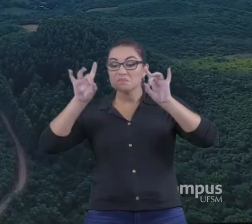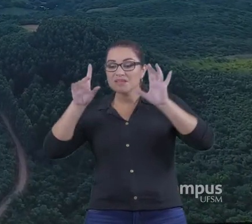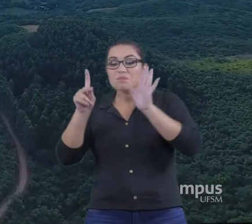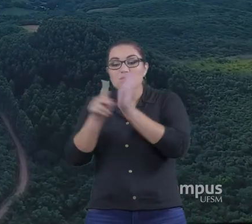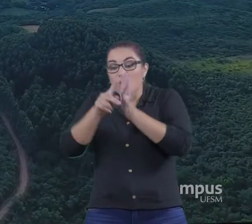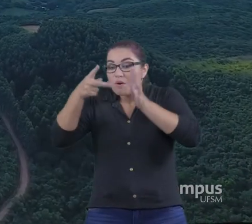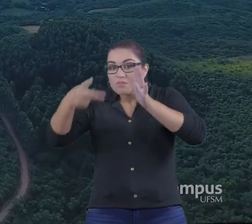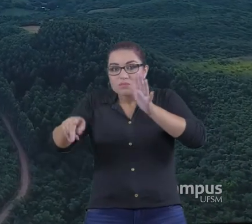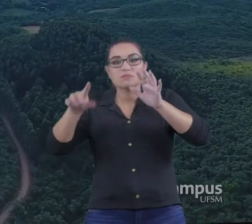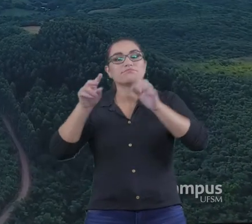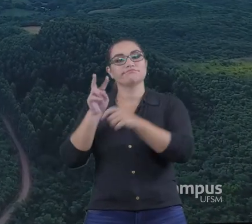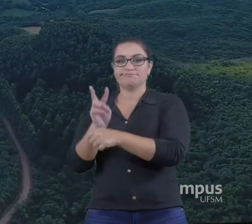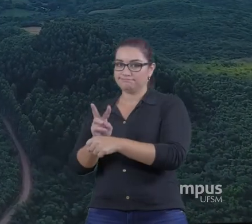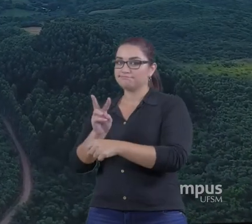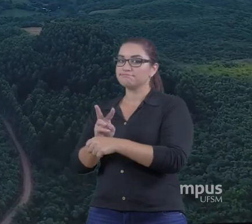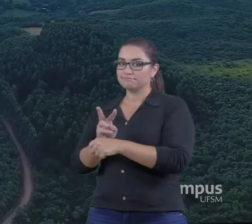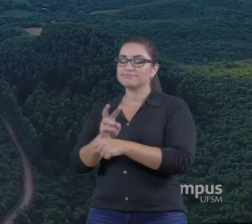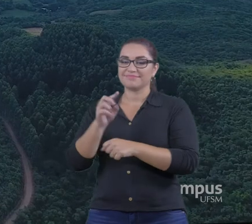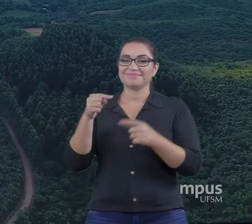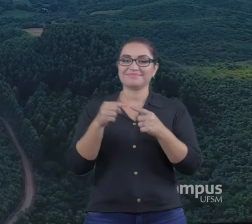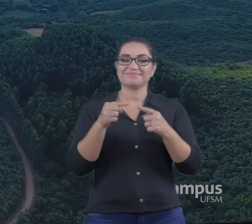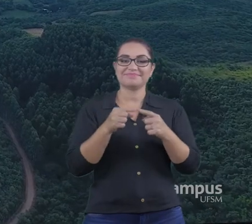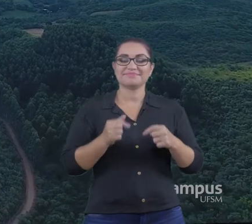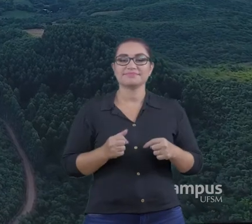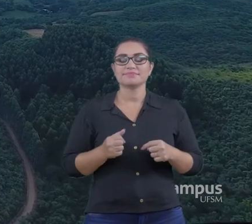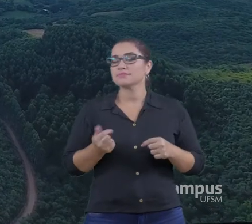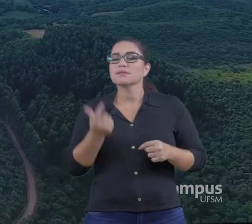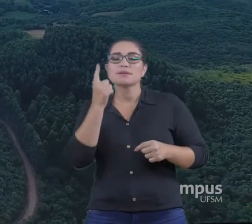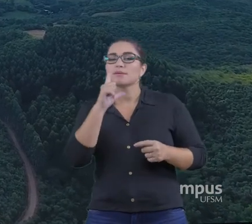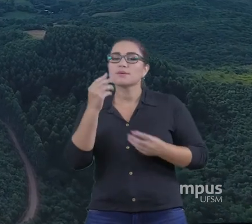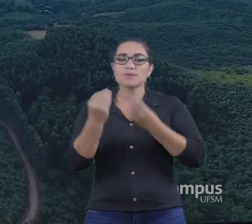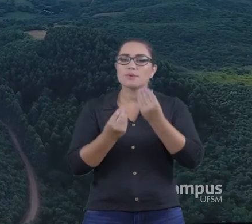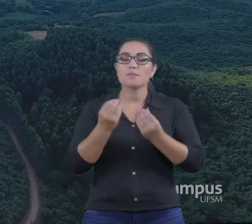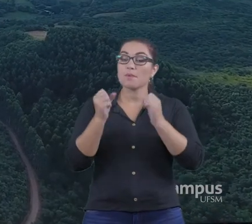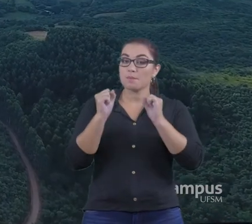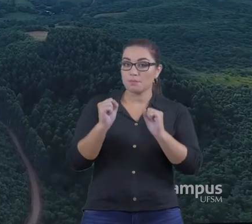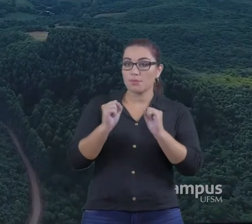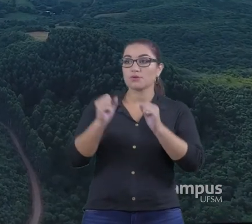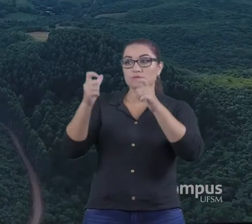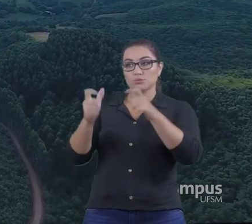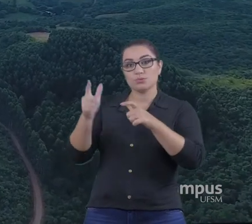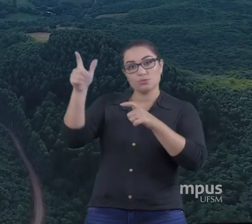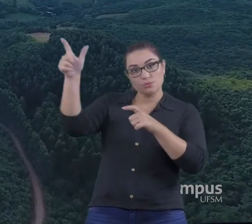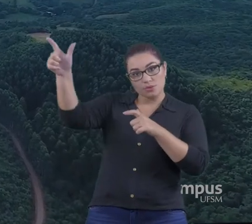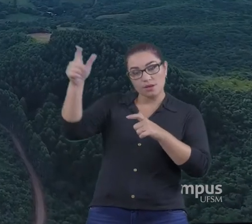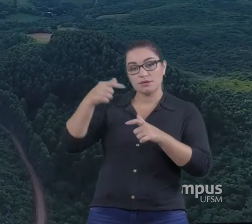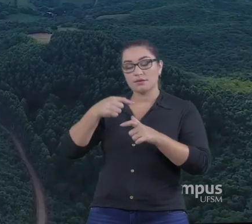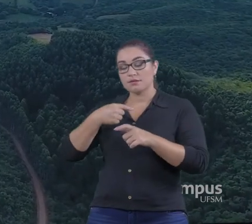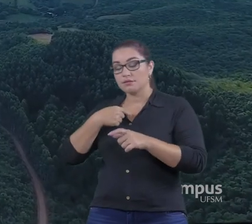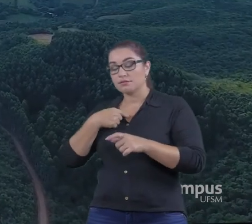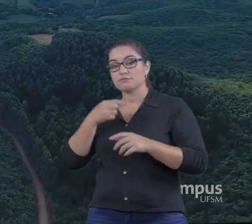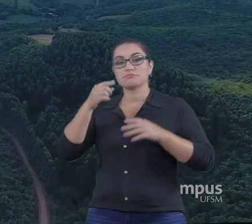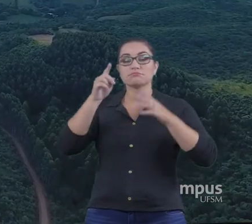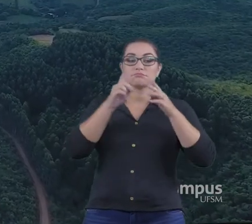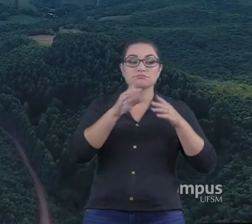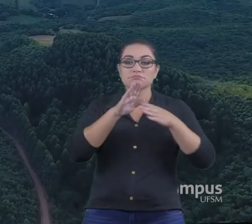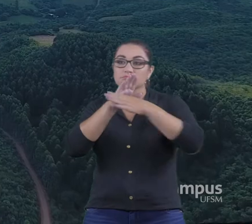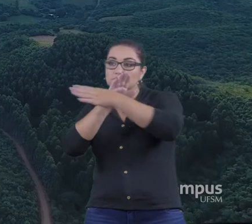Para isso Se utiliza uma série De ferramentas Por exemplo Eu posso manter Uma determinada feição Em segredo